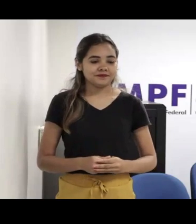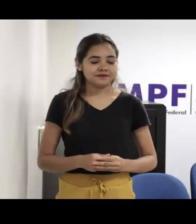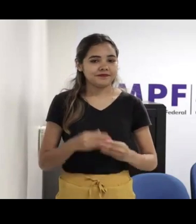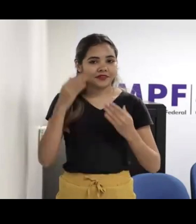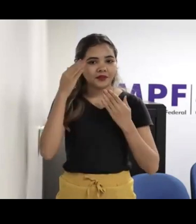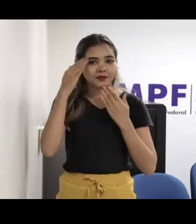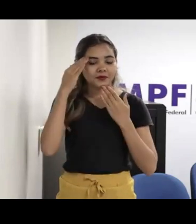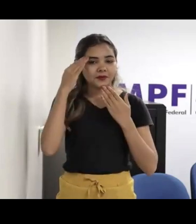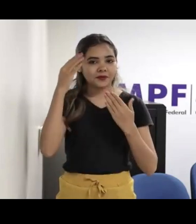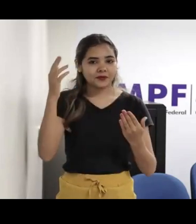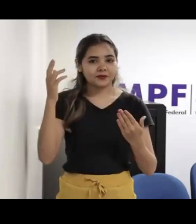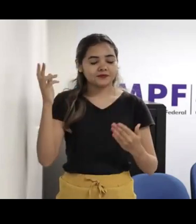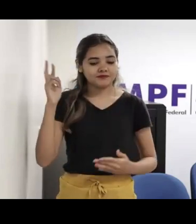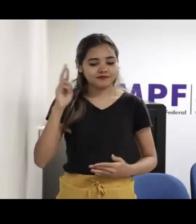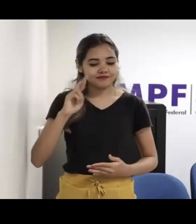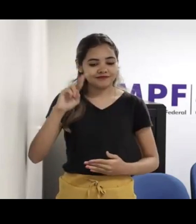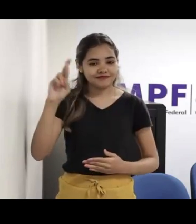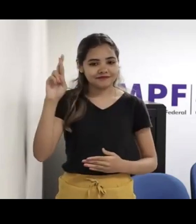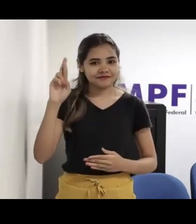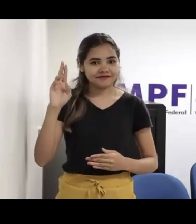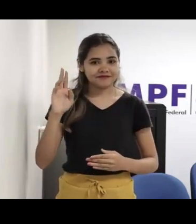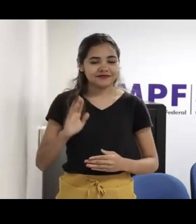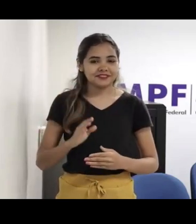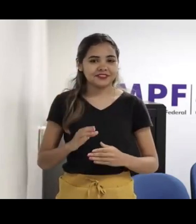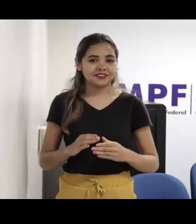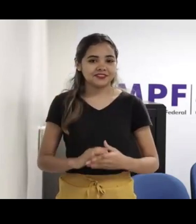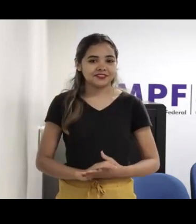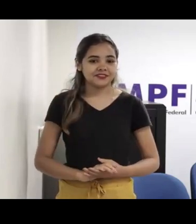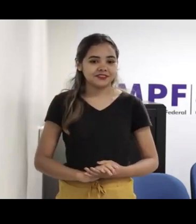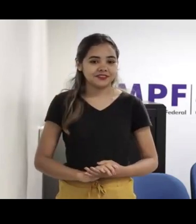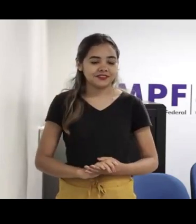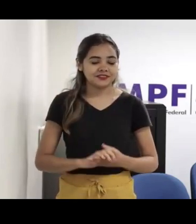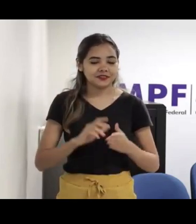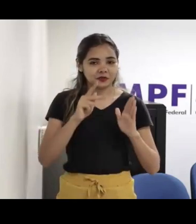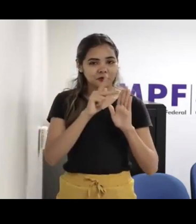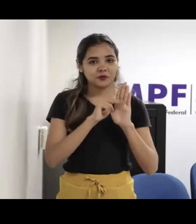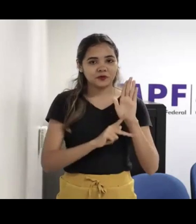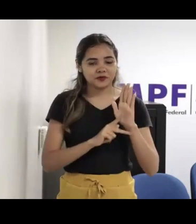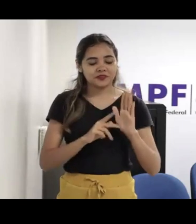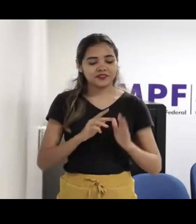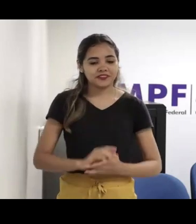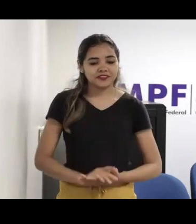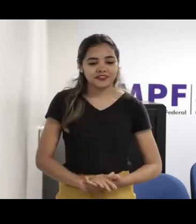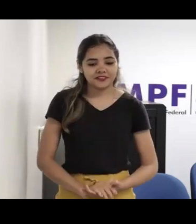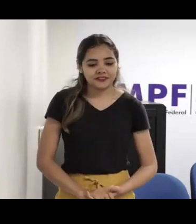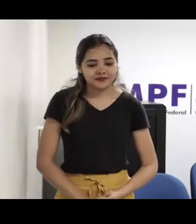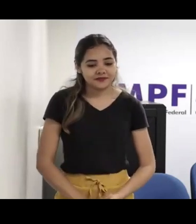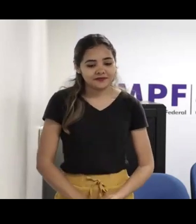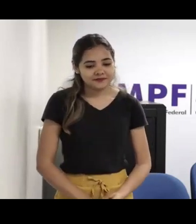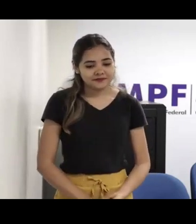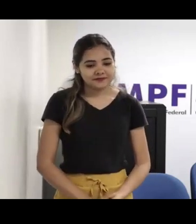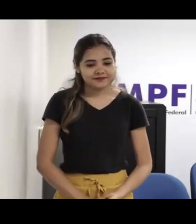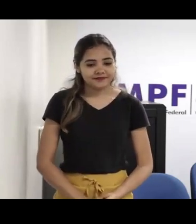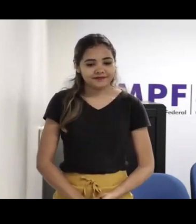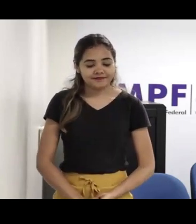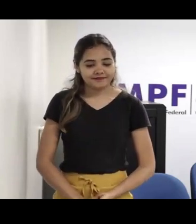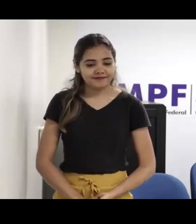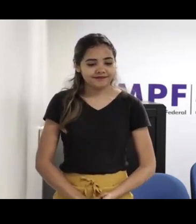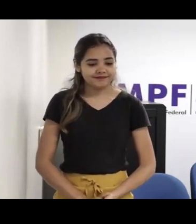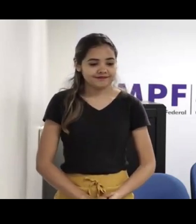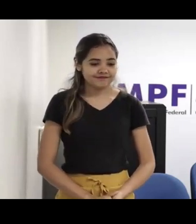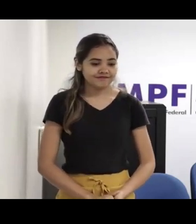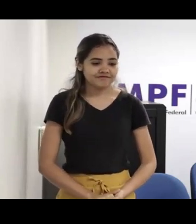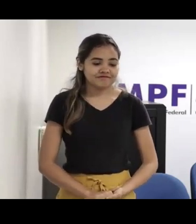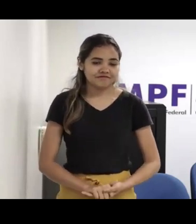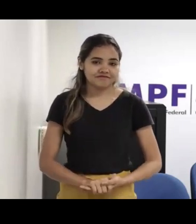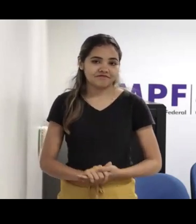Guardiões da Infância, projeto esse que nasceu no coração do segundo ofício, ainda no